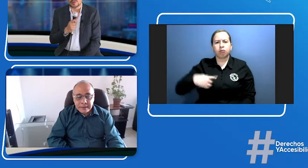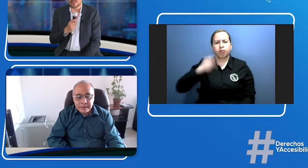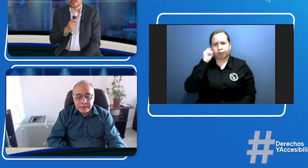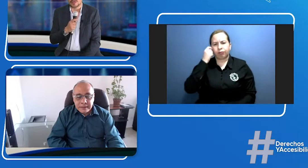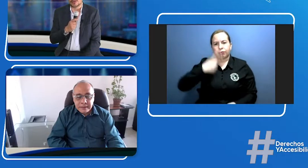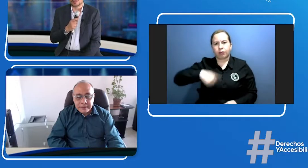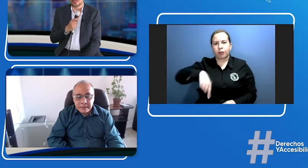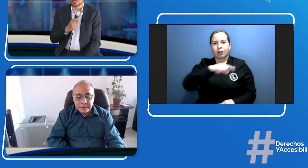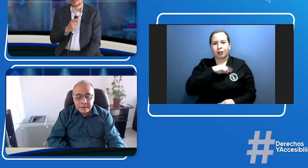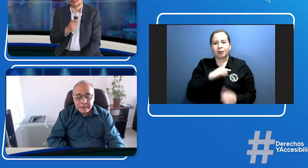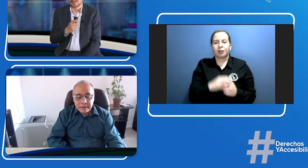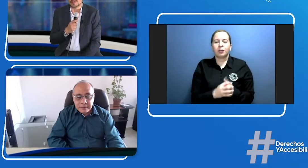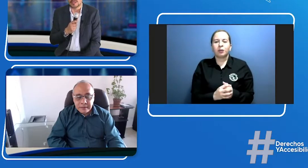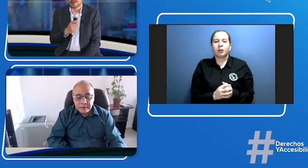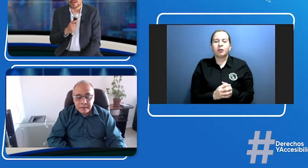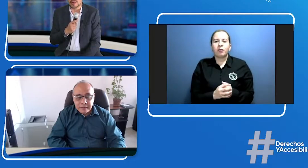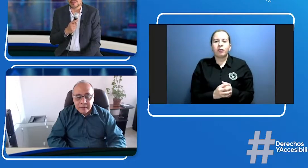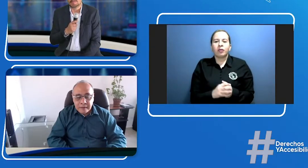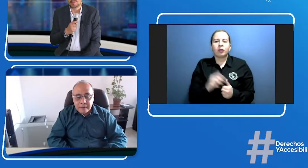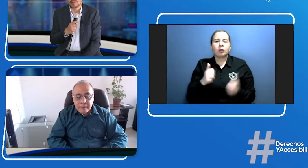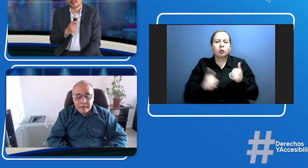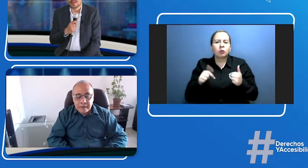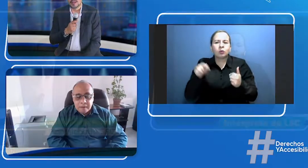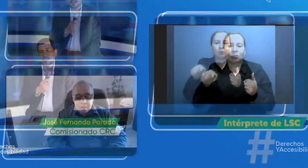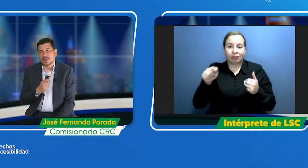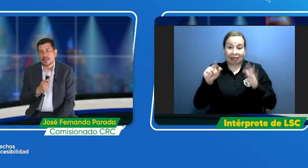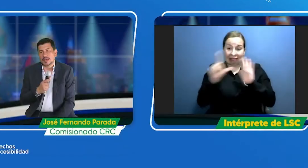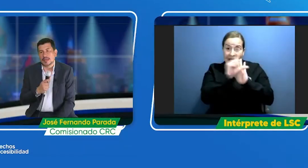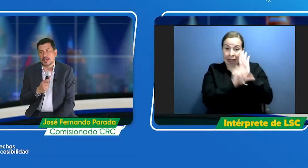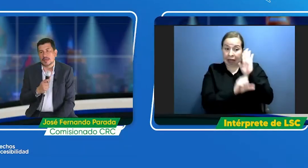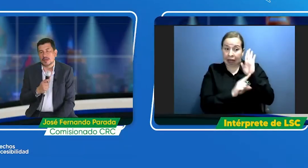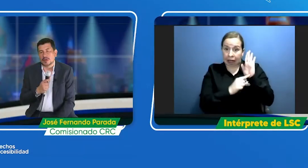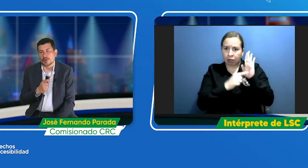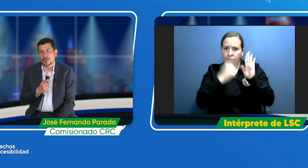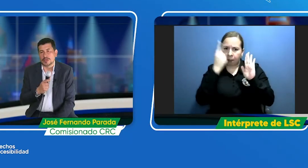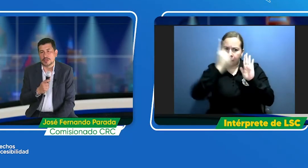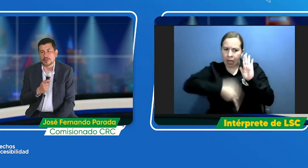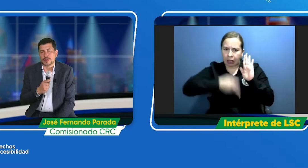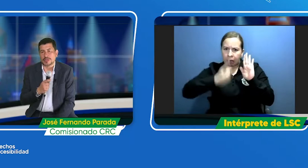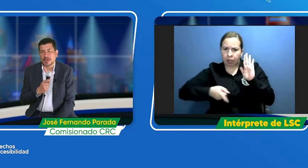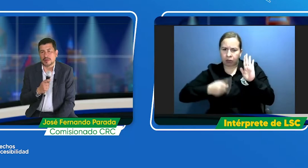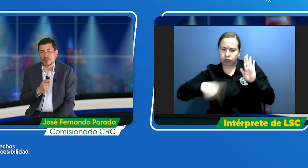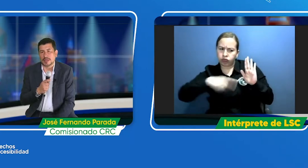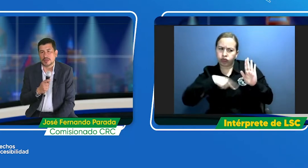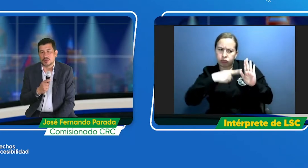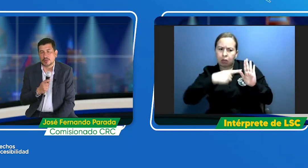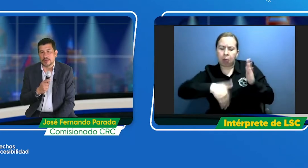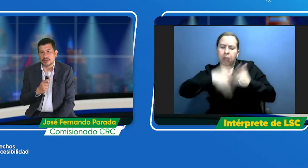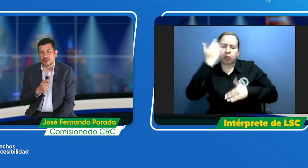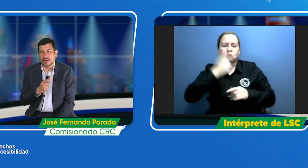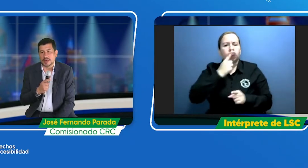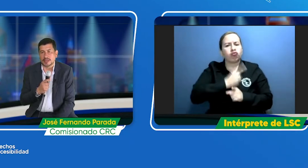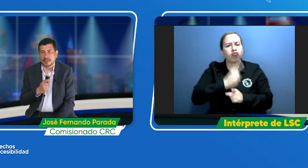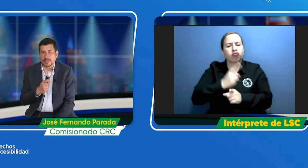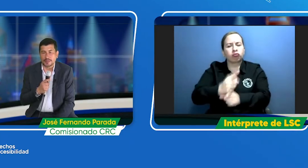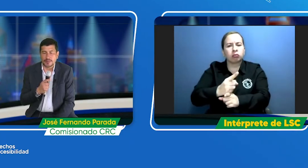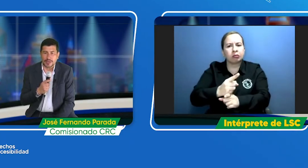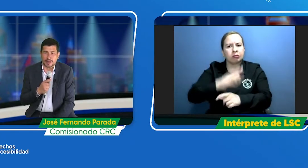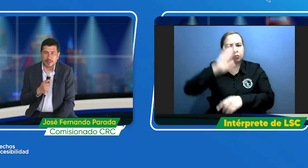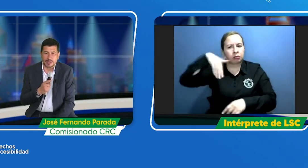aquello que determinaba la ley. Y como lo dices, pues ya en su momento la NTB había emitido